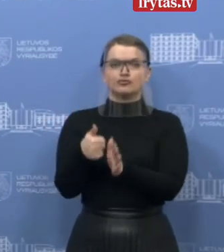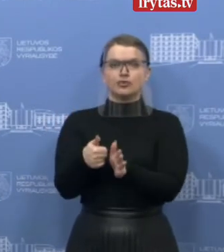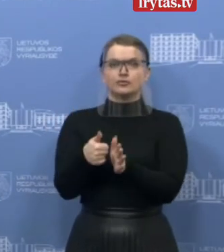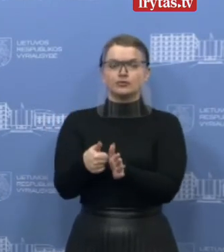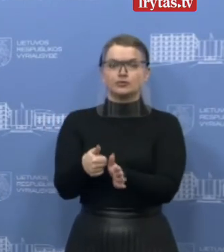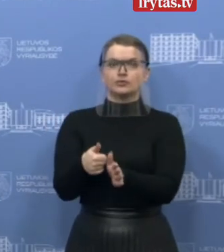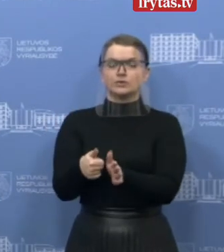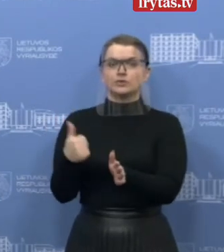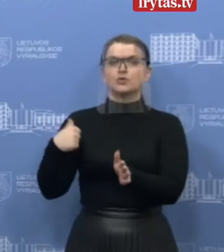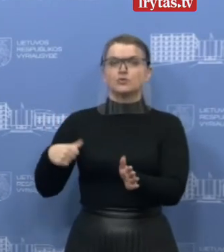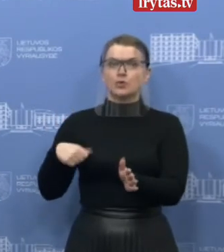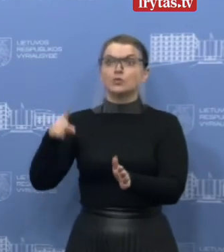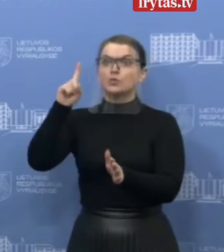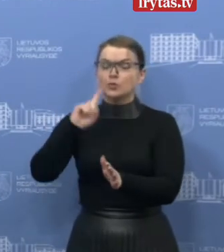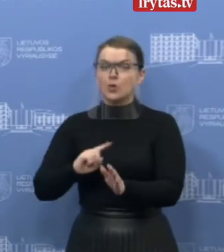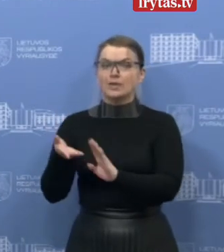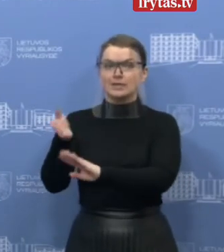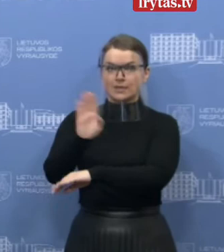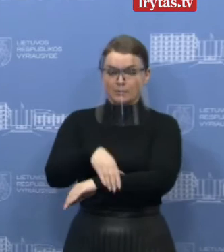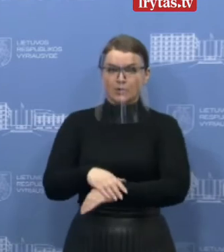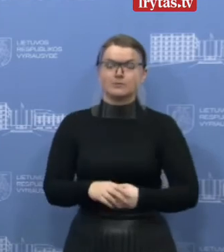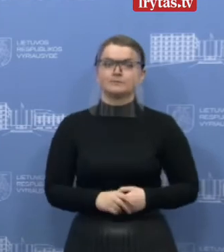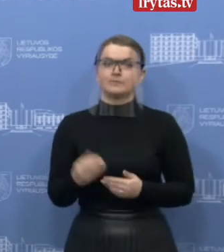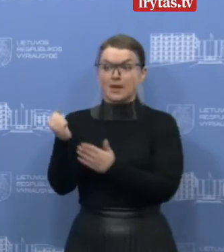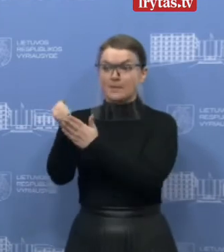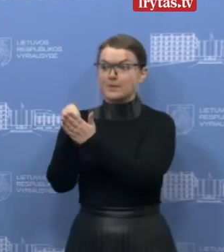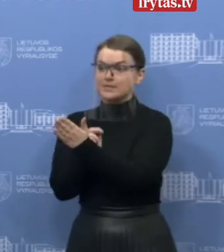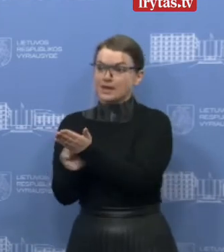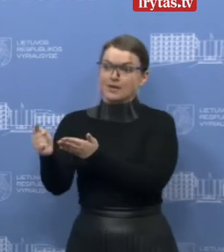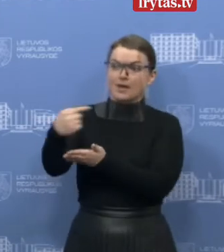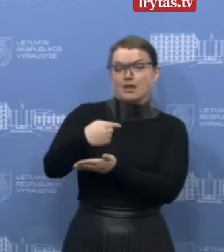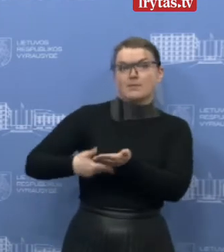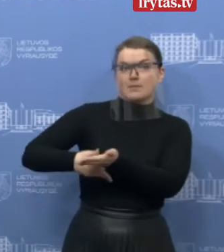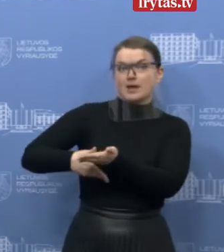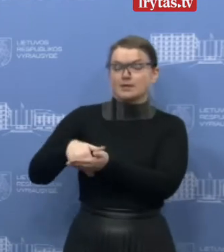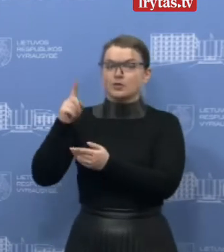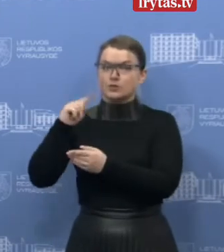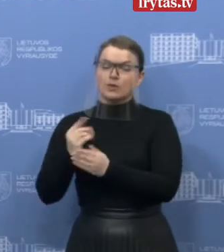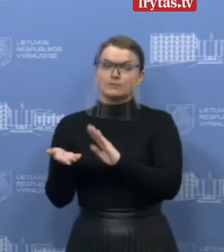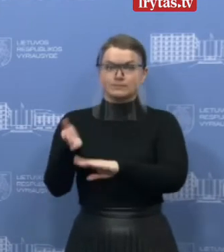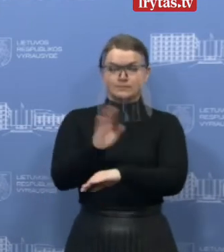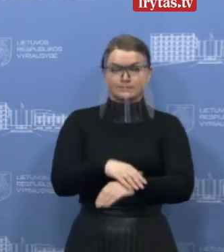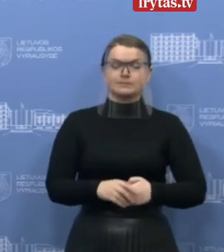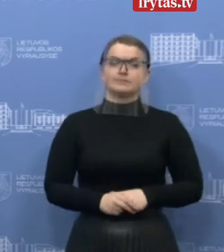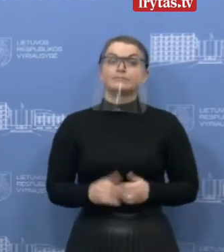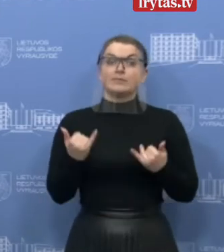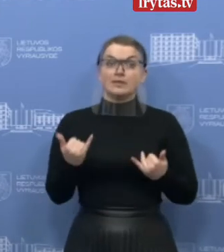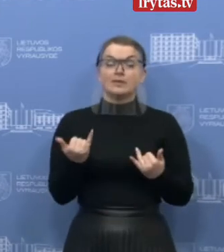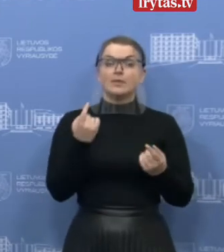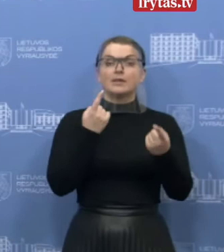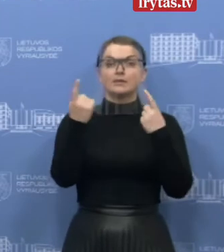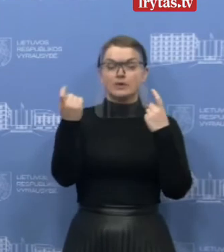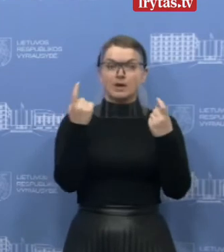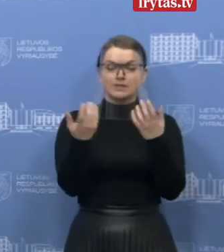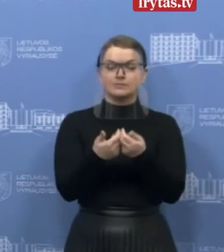Lietuvos Respublikos piliečių, pageidaujančius su diplomatiniu atstovybiu pagalba grįžti namo. Šiandien mes at naujį neduomenis galime